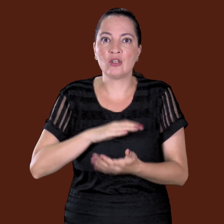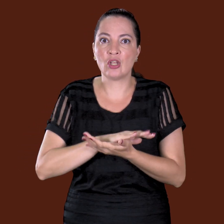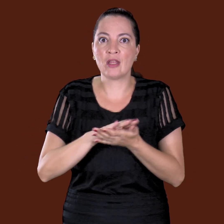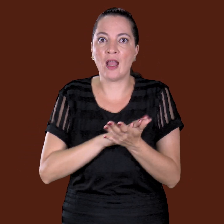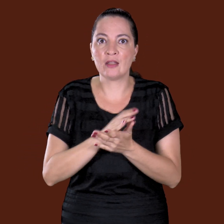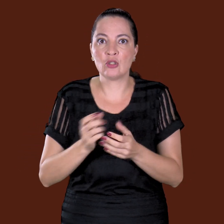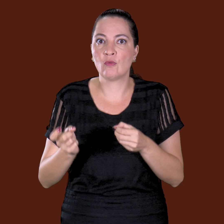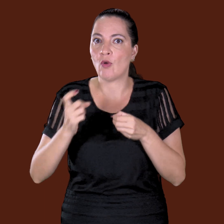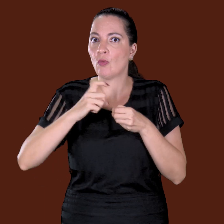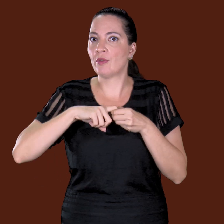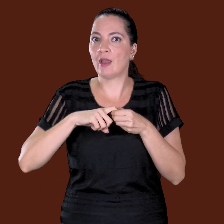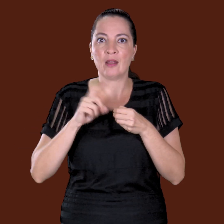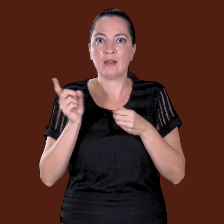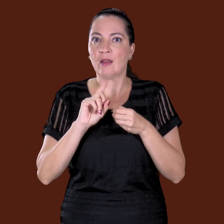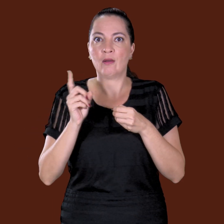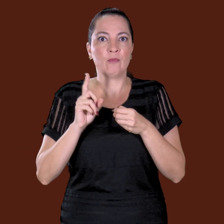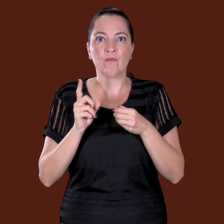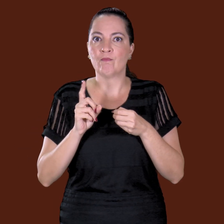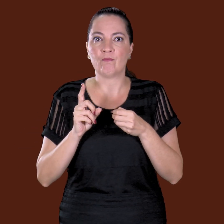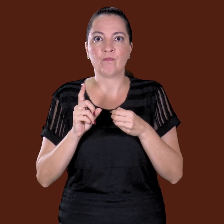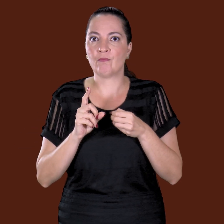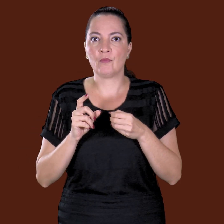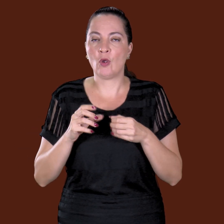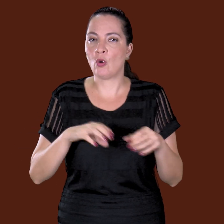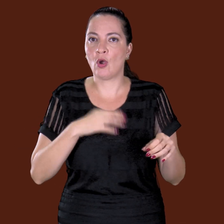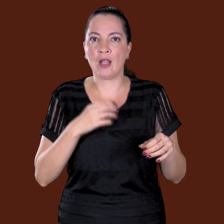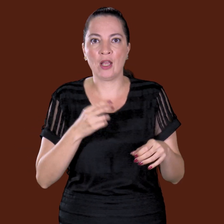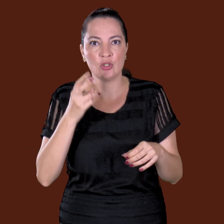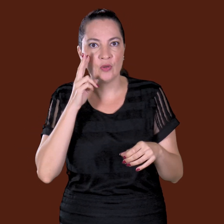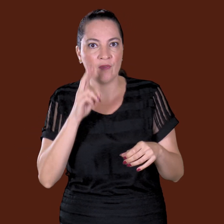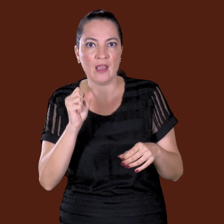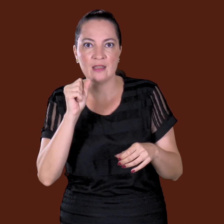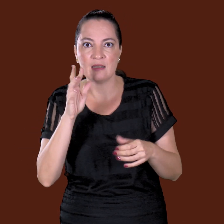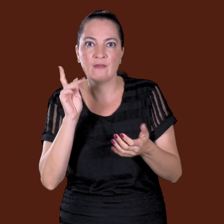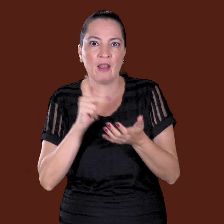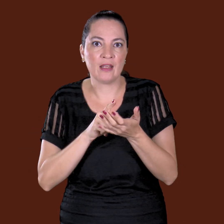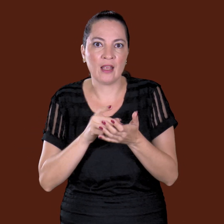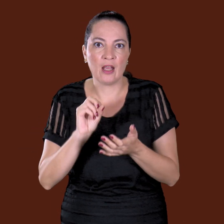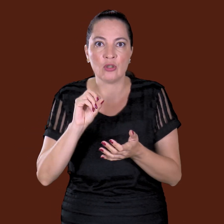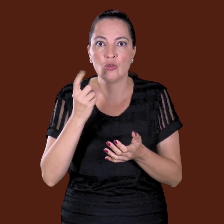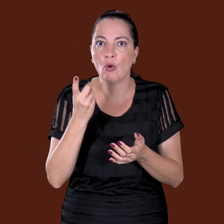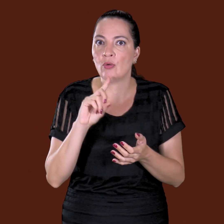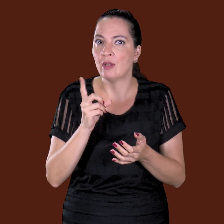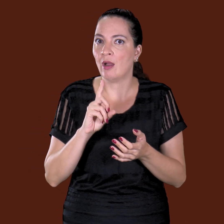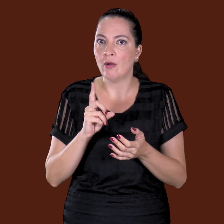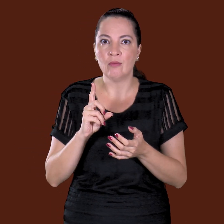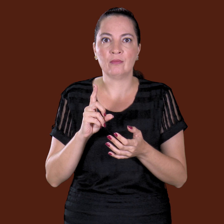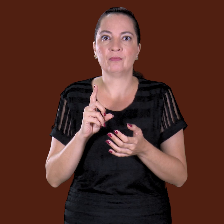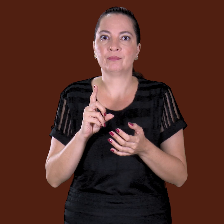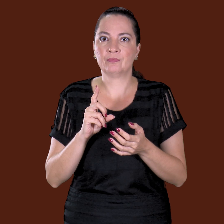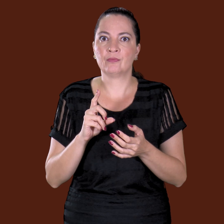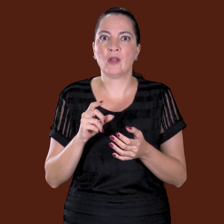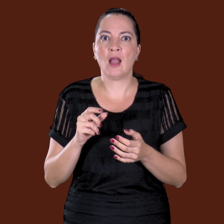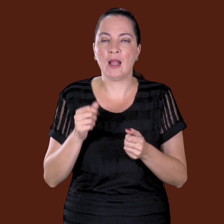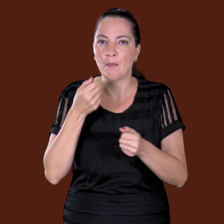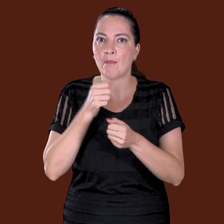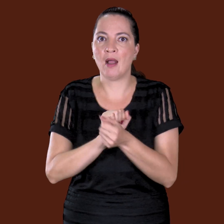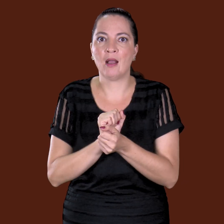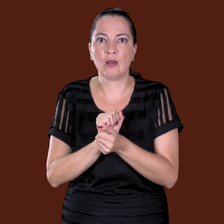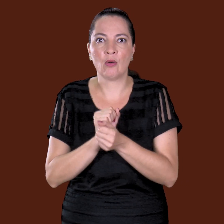olhar pra trás de novo, sabia? Ele não teve coragem de conferir, voltar lá, nem nada. Ele ficou catatônico,